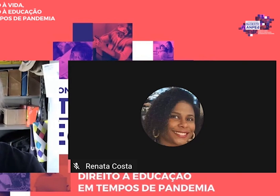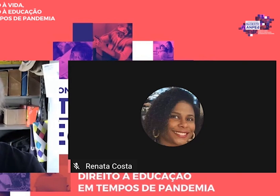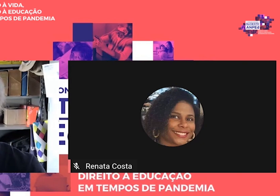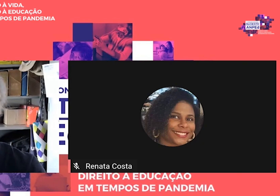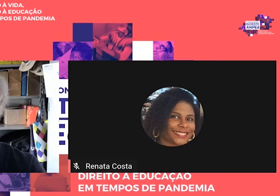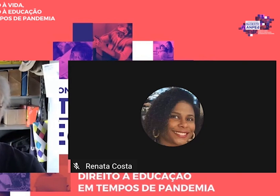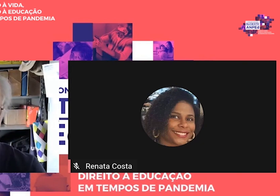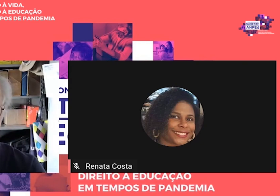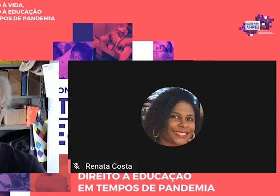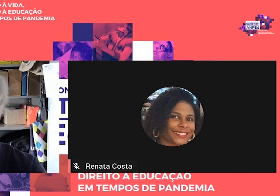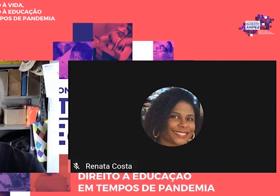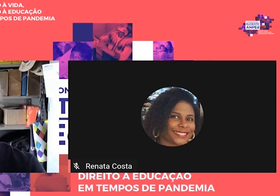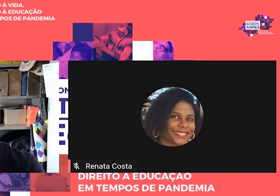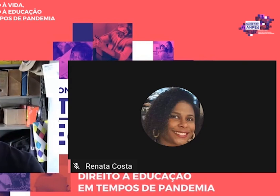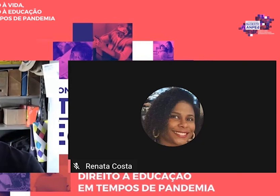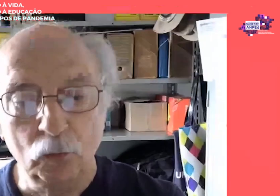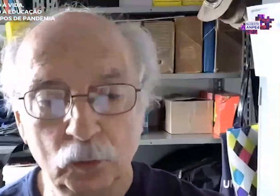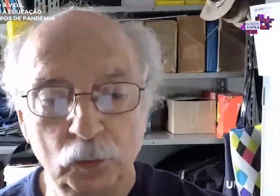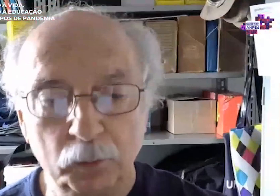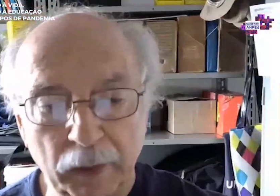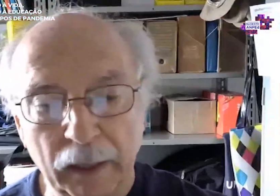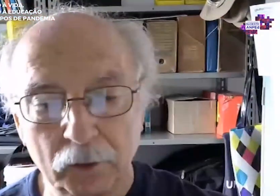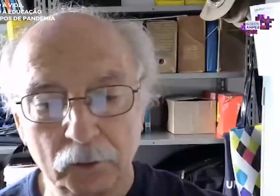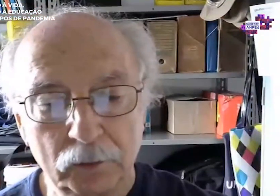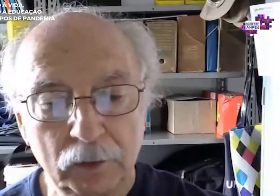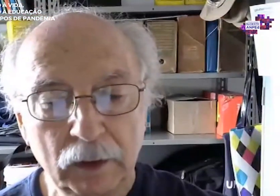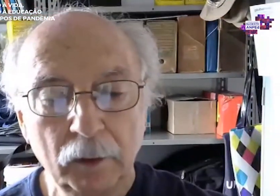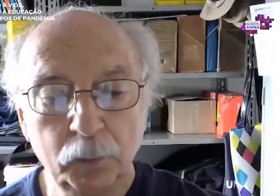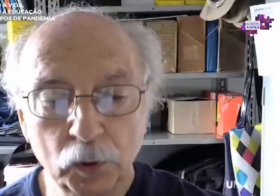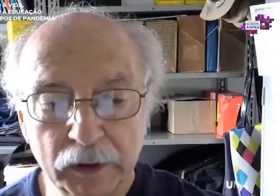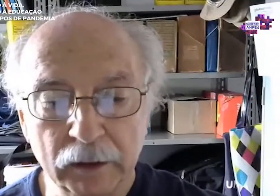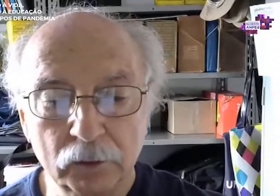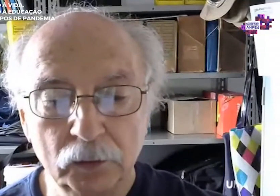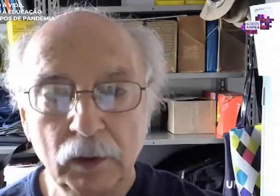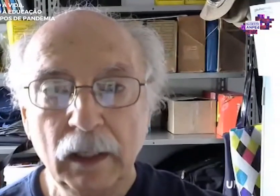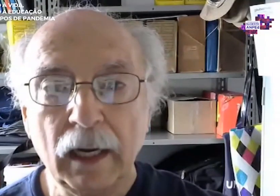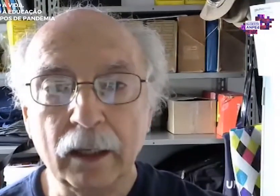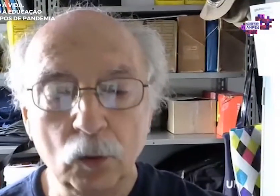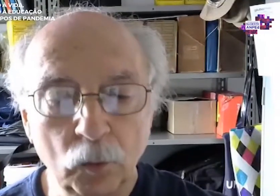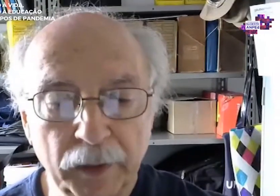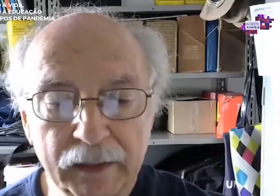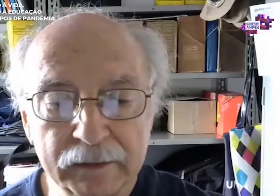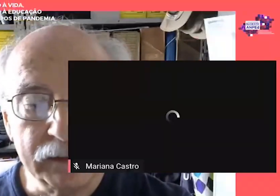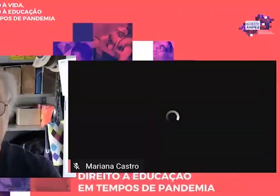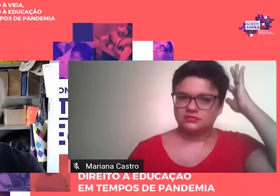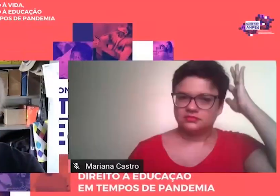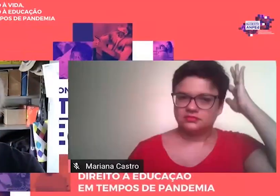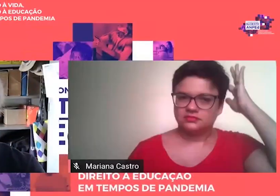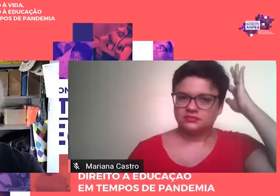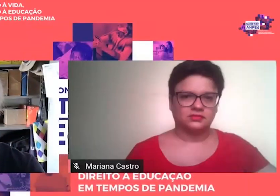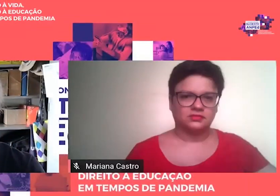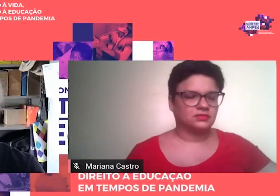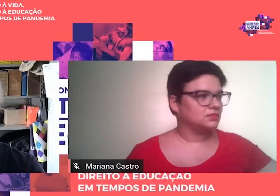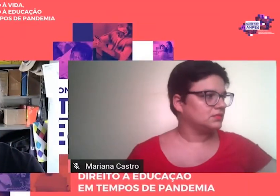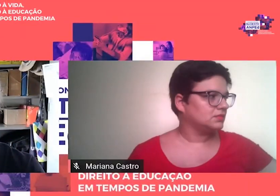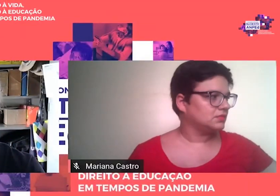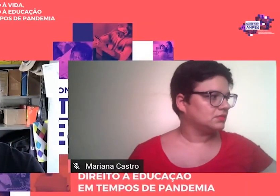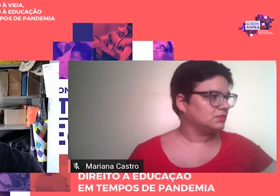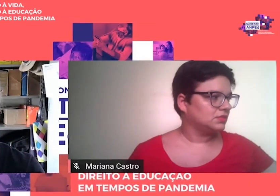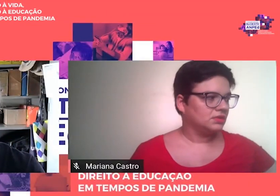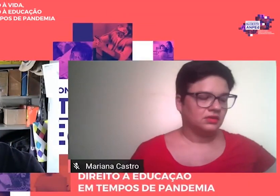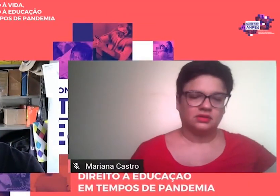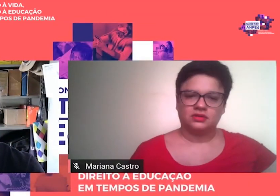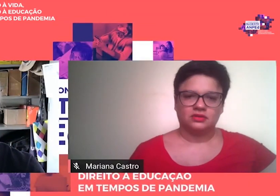é que nem ele nem o mundo param. Portanto, a compreensão do mundo também